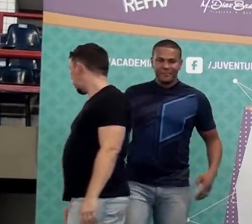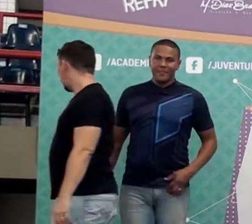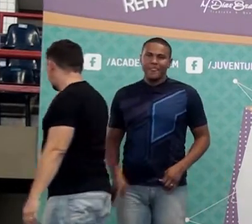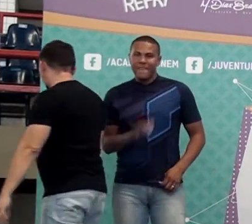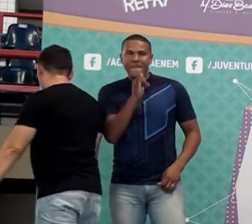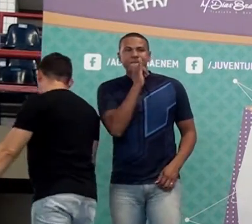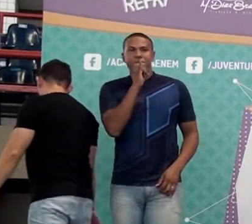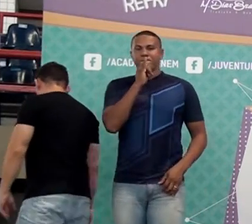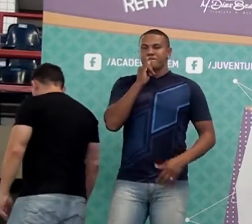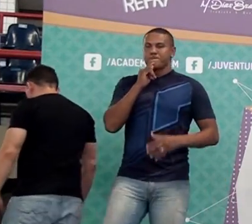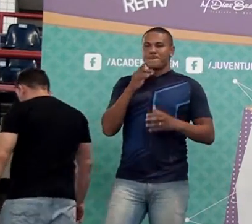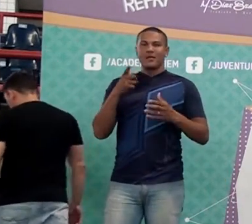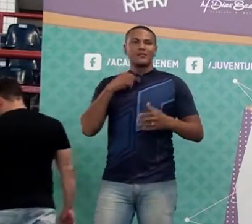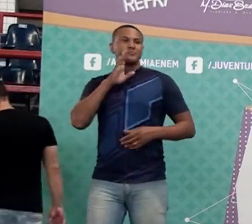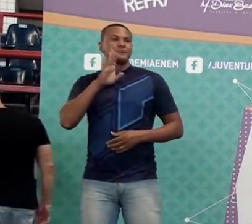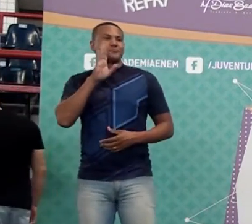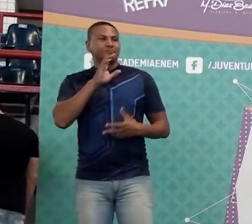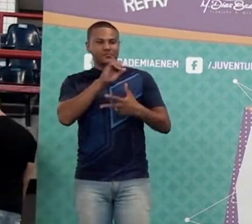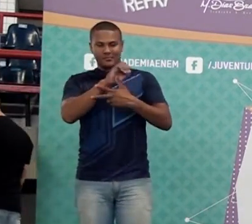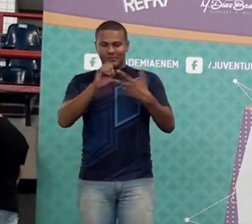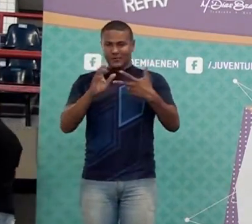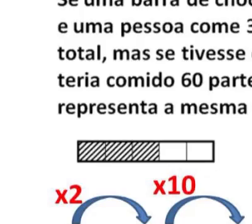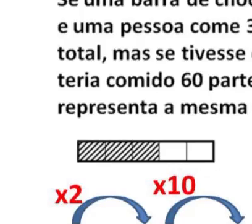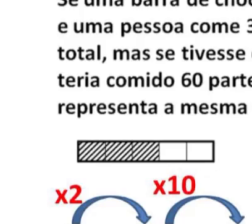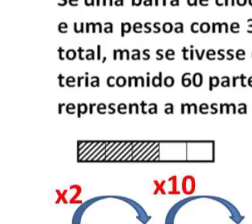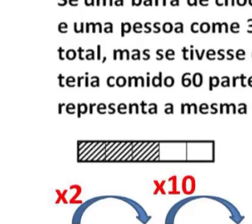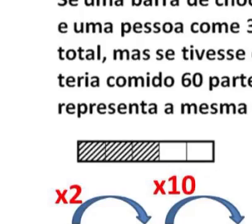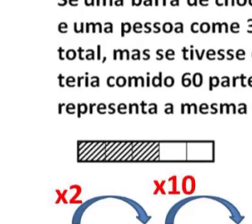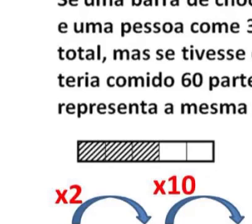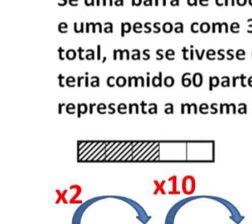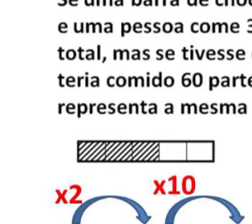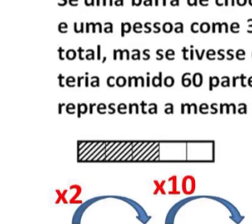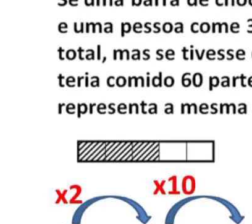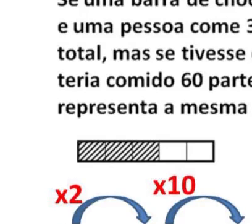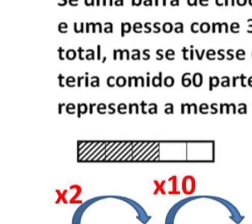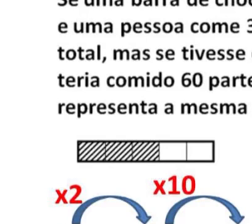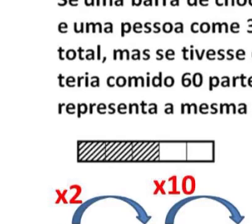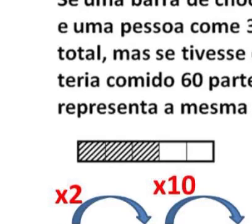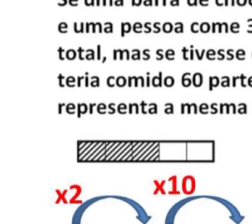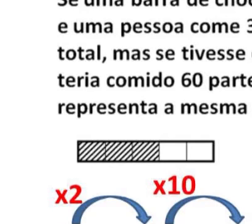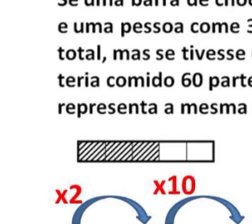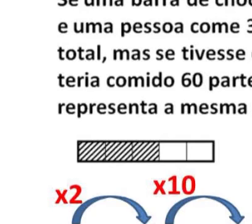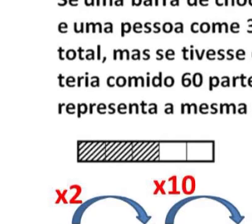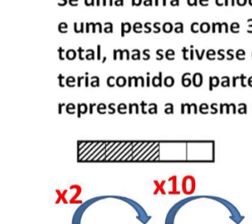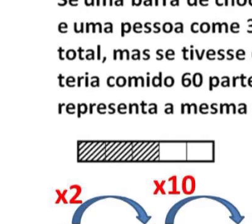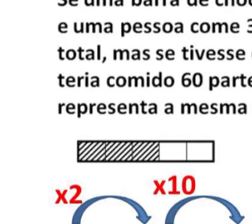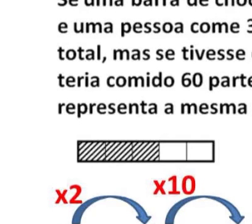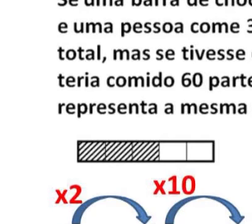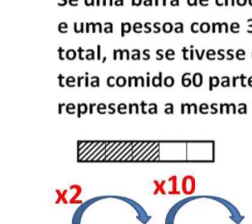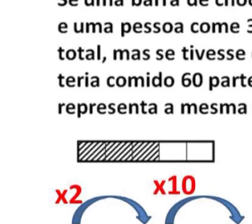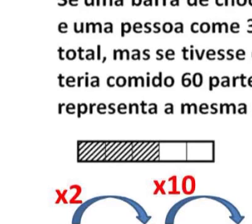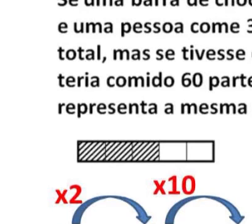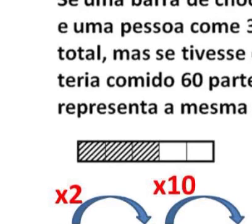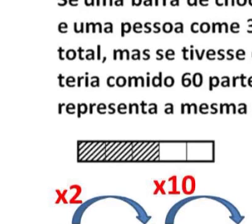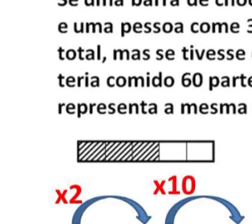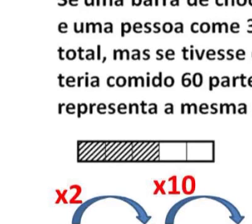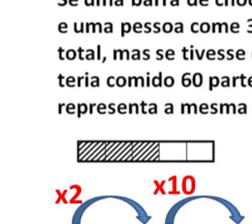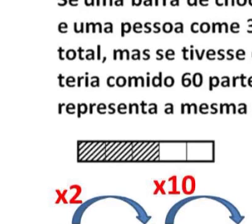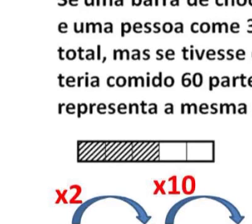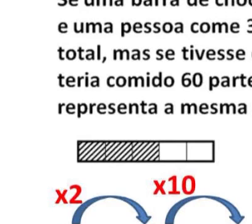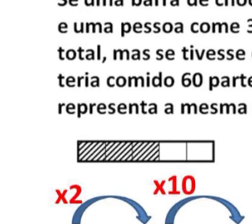caiu uma vez, não é nem uma questão muito parecida com essa. Uma barra de chocolate é dividida em cinco pedaços